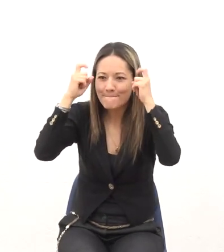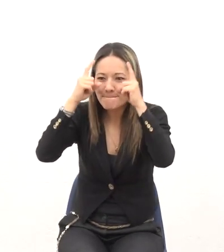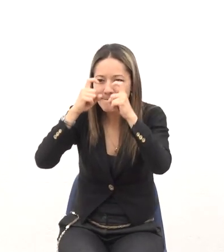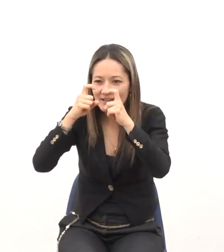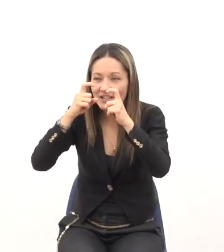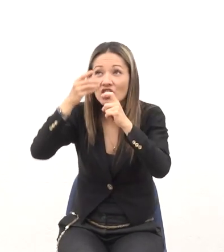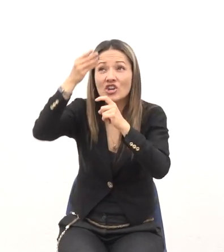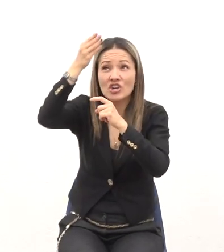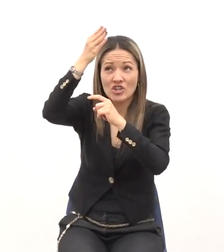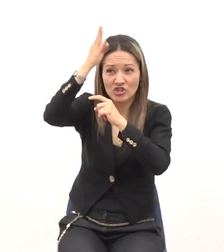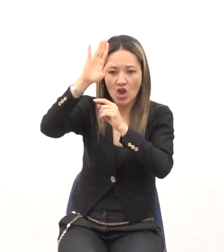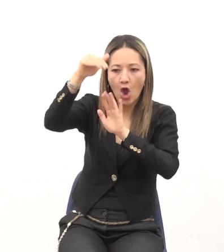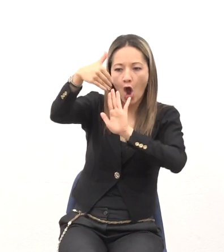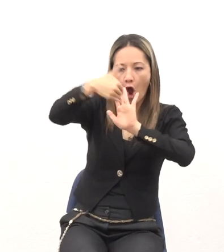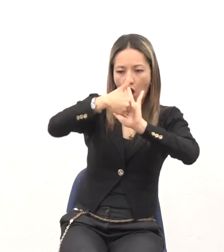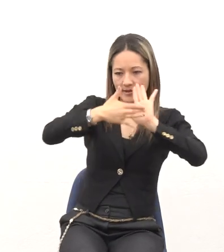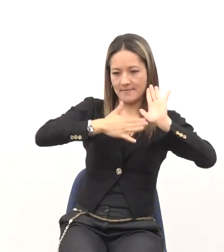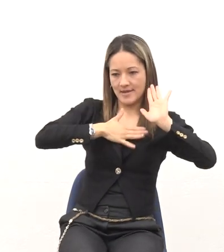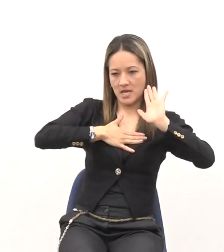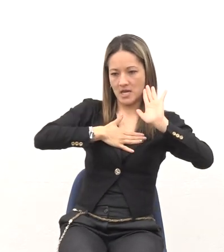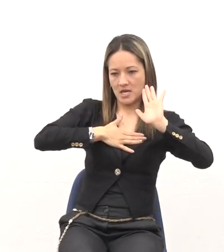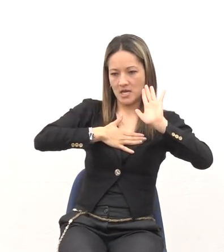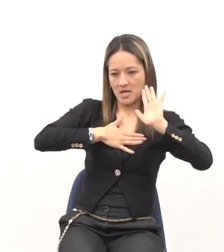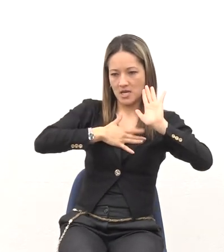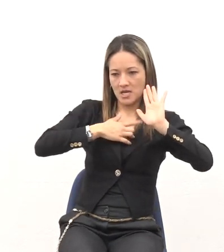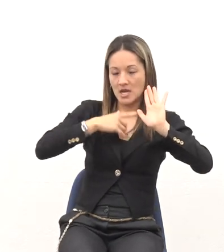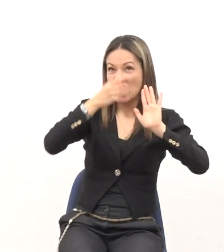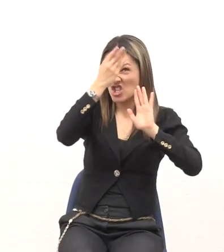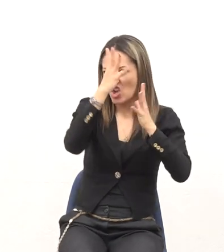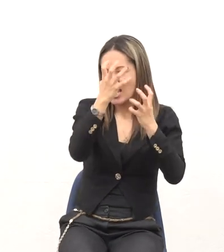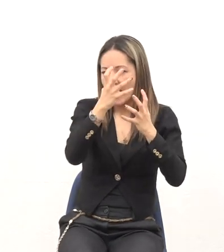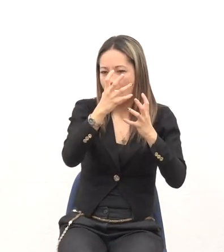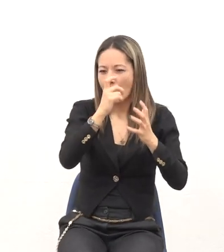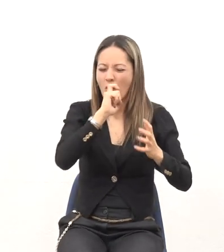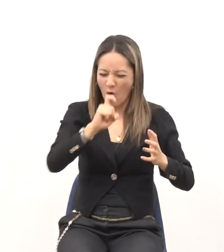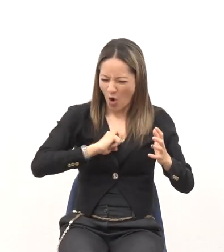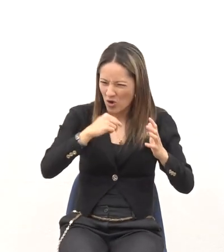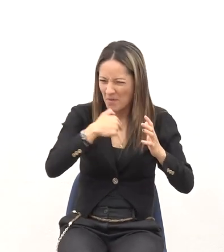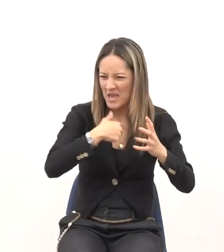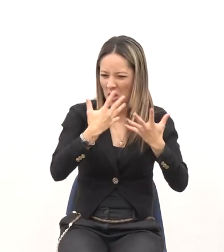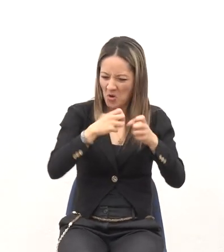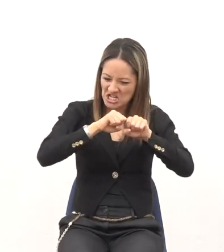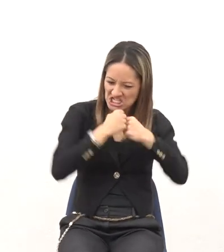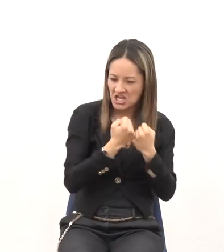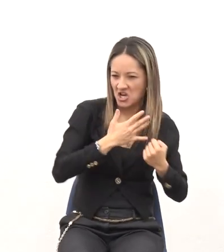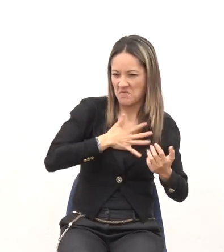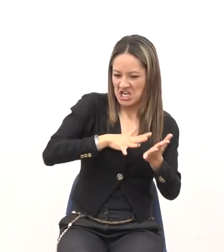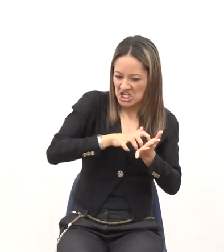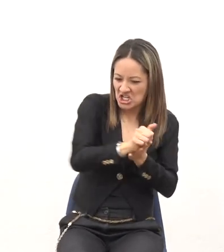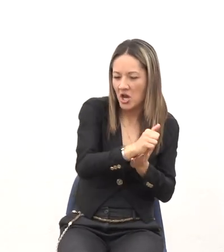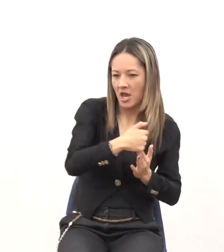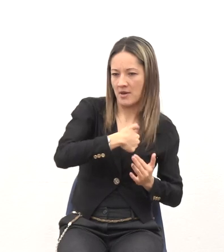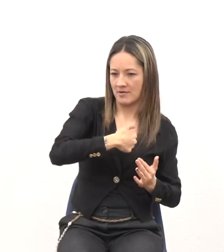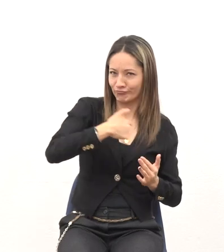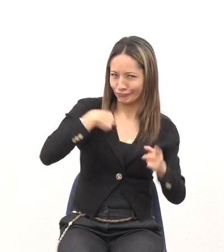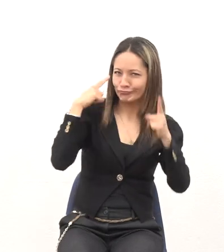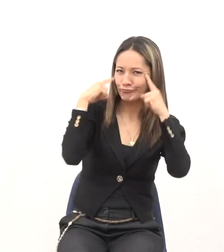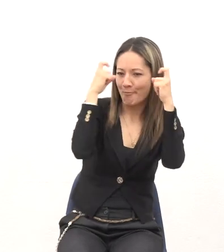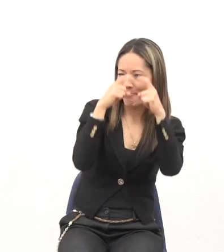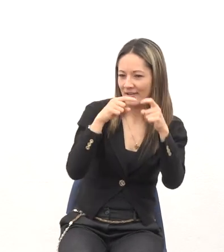algo contra mí Que él quería Era como hacerme daño Que él quería lastimarme Que él quería Fregarme